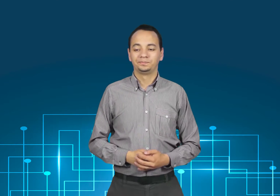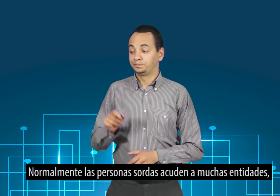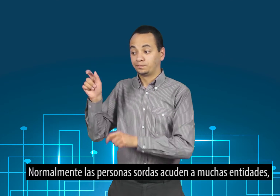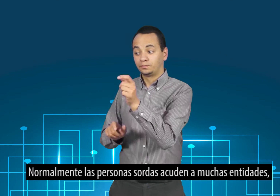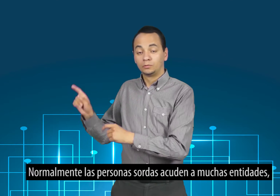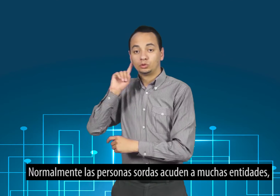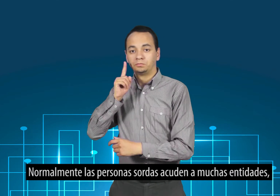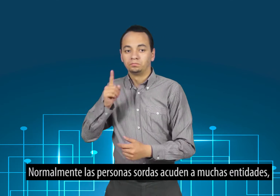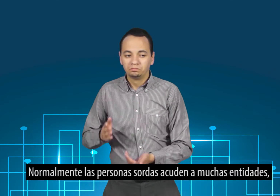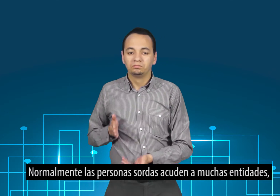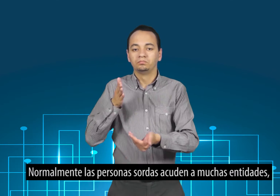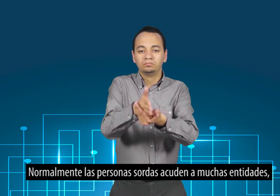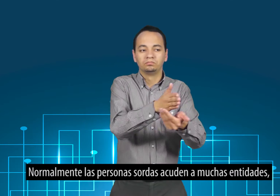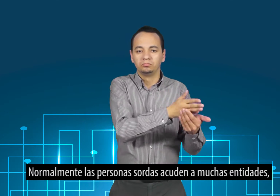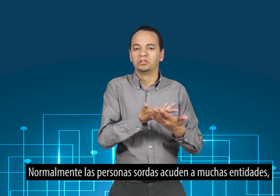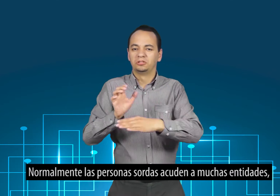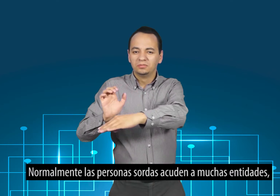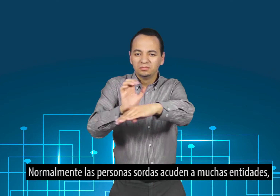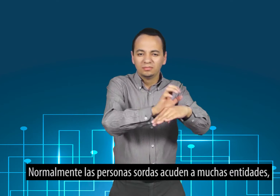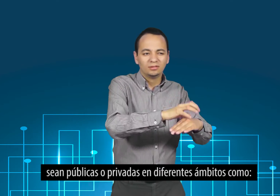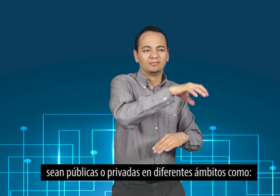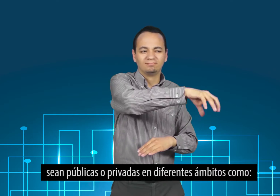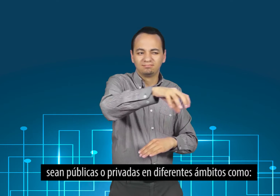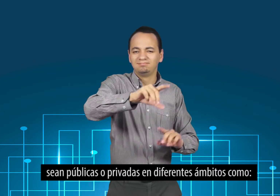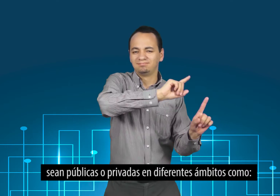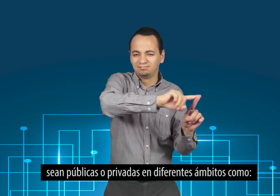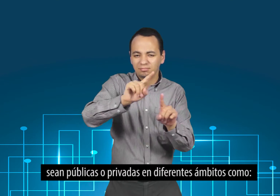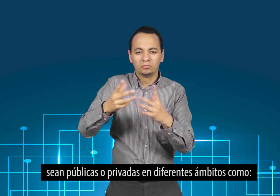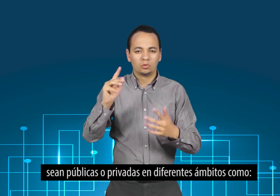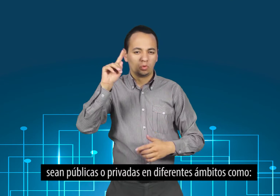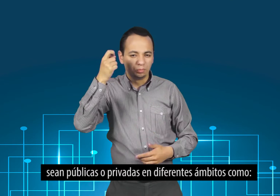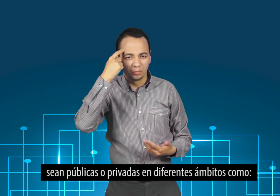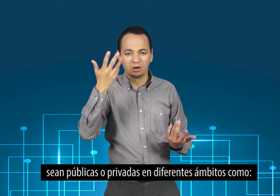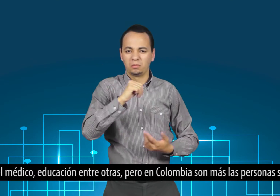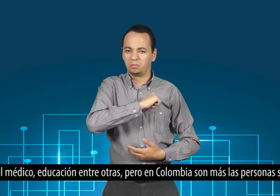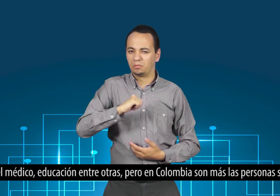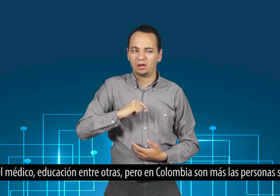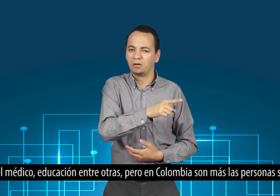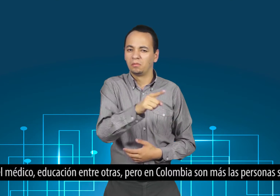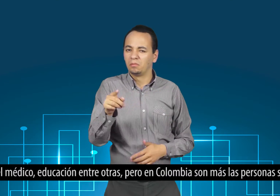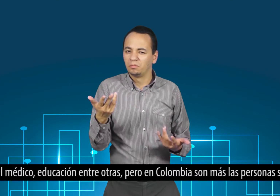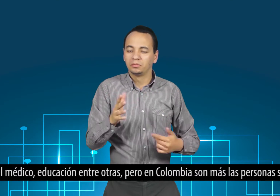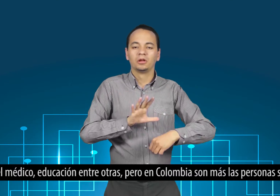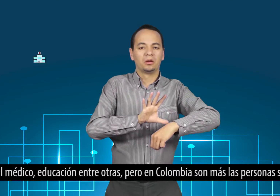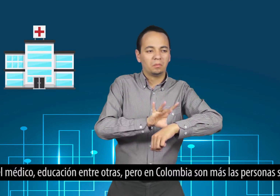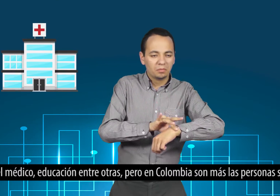Normalmente las personas sordas acuden a muchas entidades, sean públicas o privadas en diferentes ámbitos como el médico, educación, entre otras,